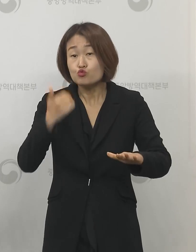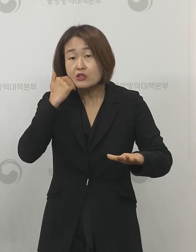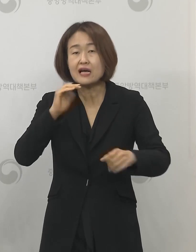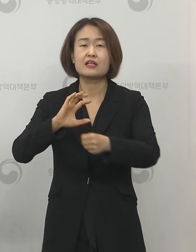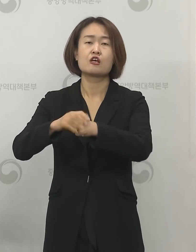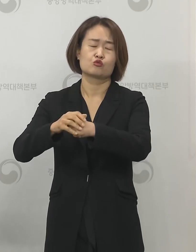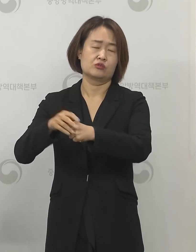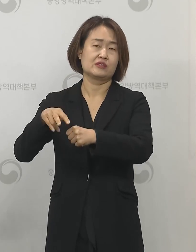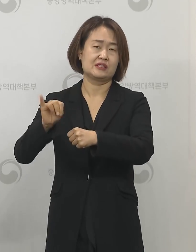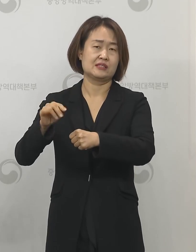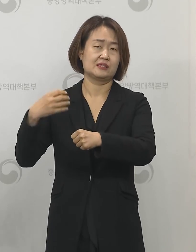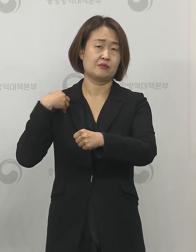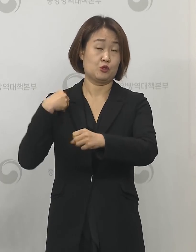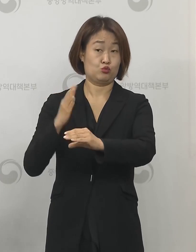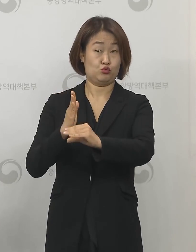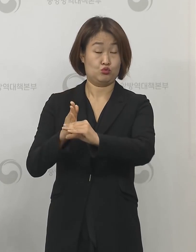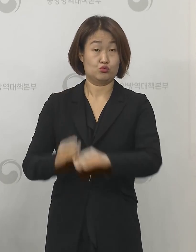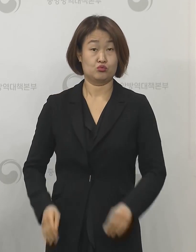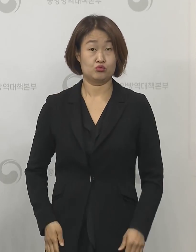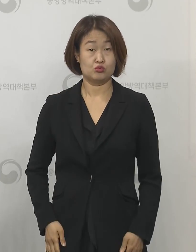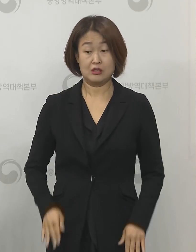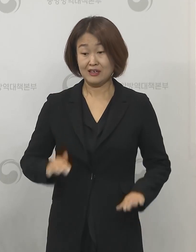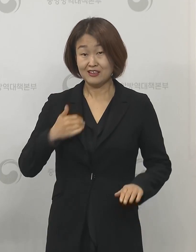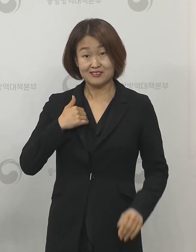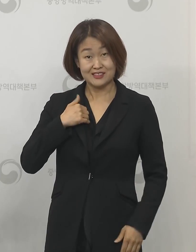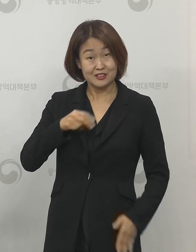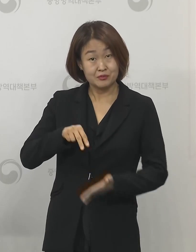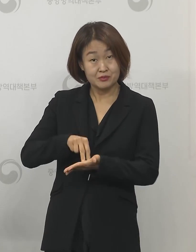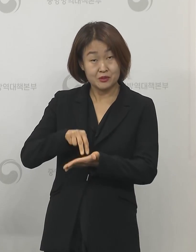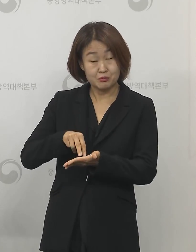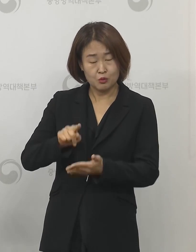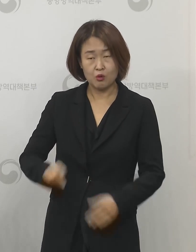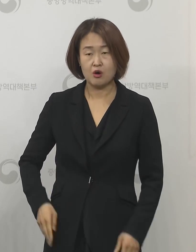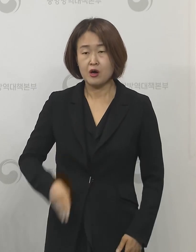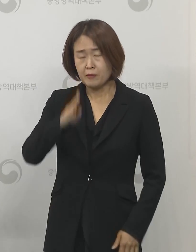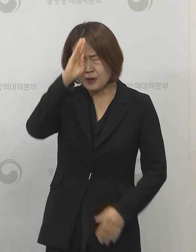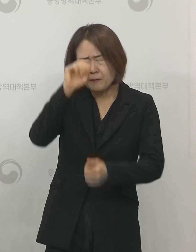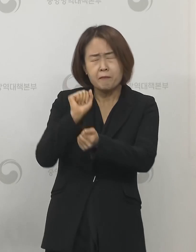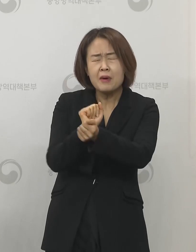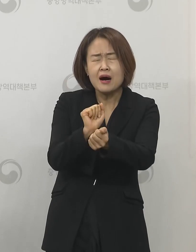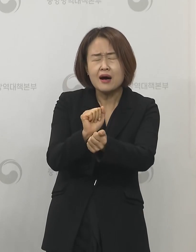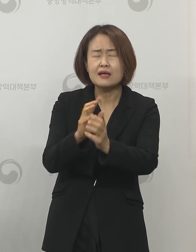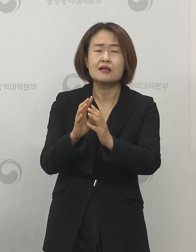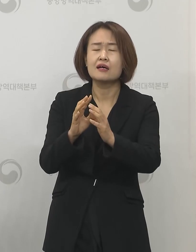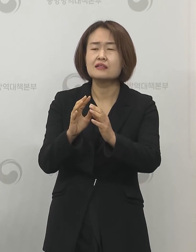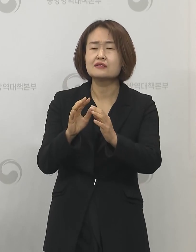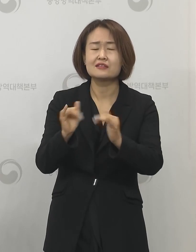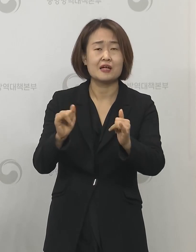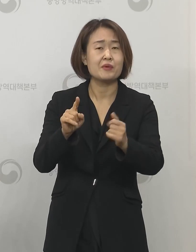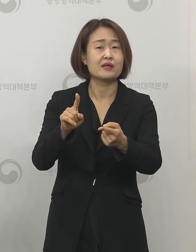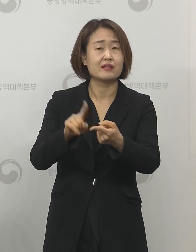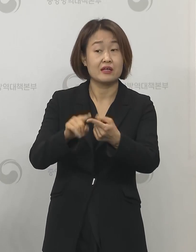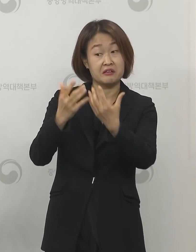진행하고 있고요 저희 질병관리본부에서는 이 양성으로 확인된 사례에 대해서는